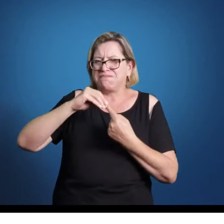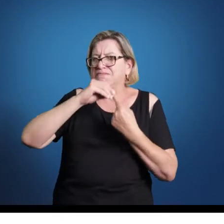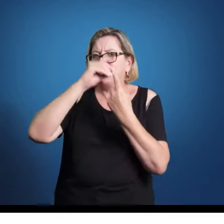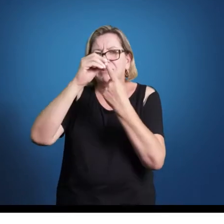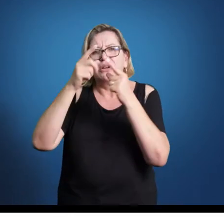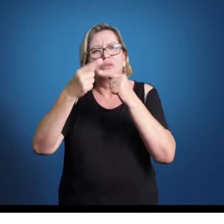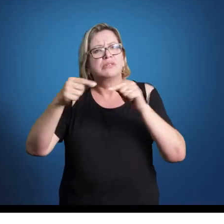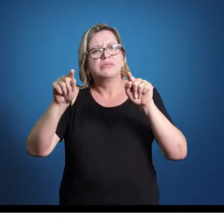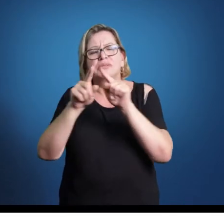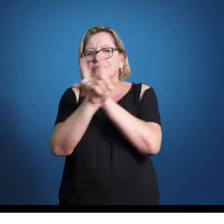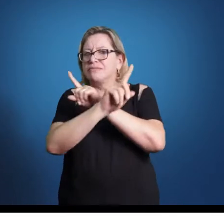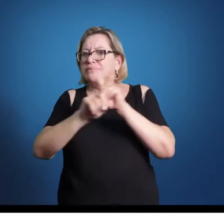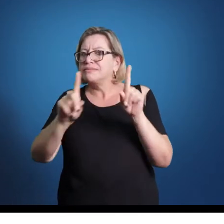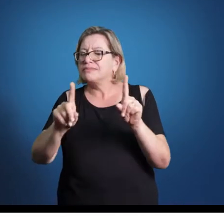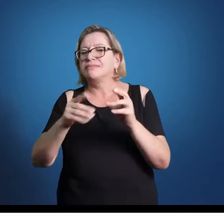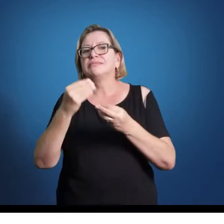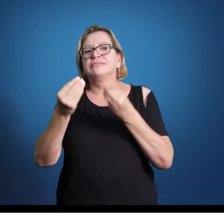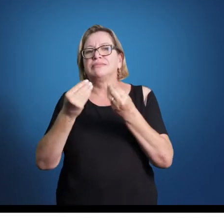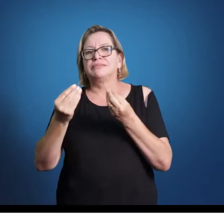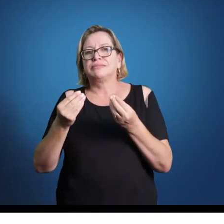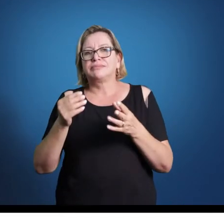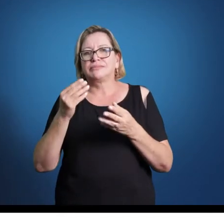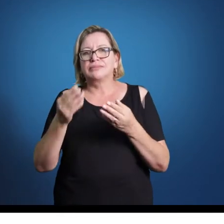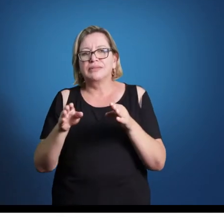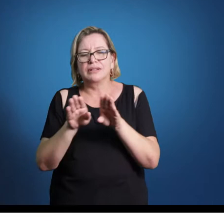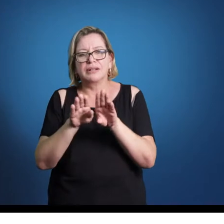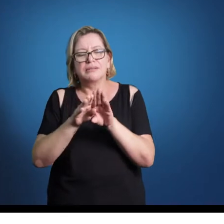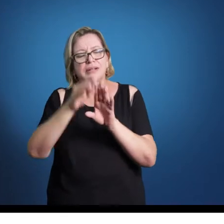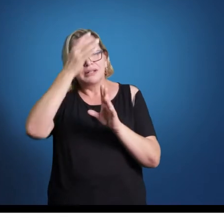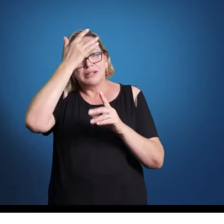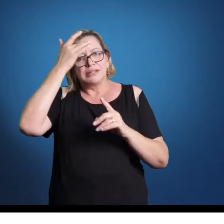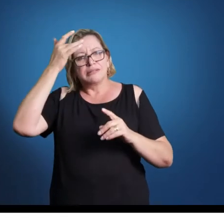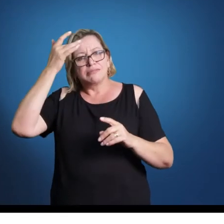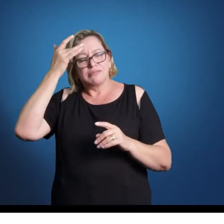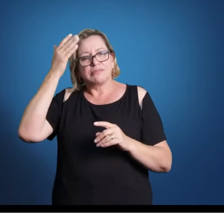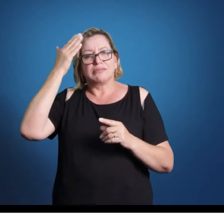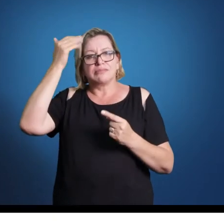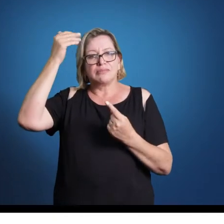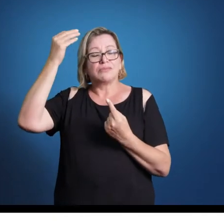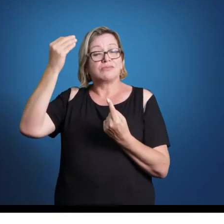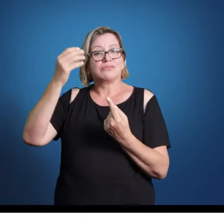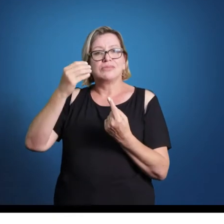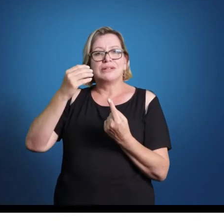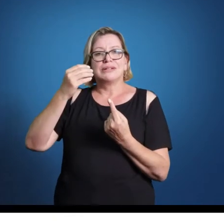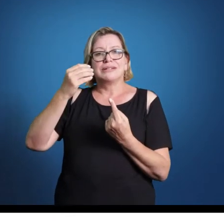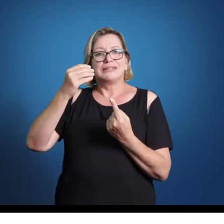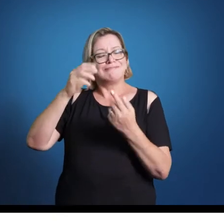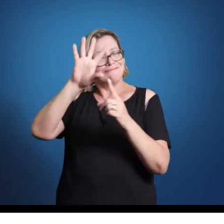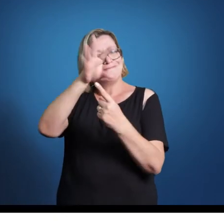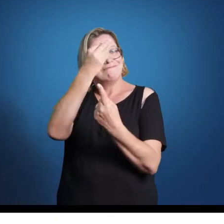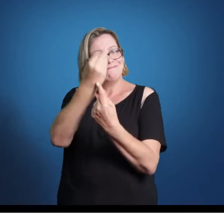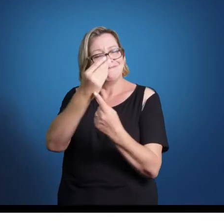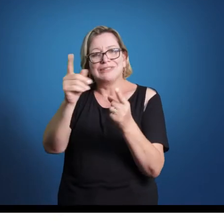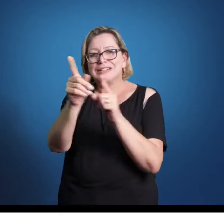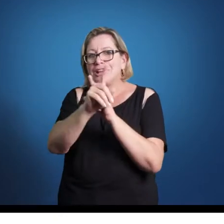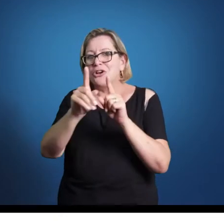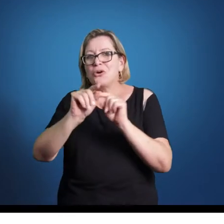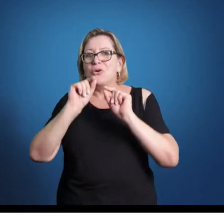para os fluidores de alta arte, a música instrumental ainda é a grande coqueluche, a grande exuberância